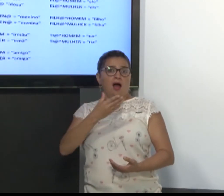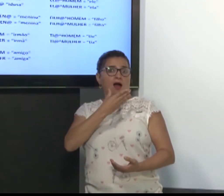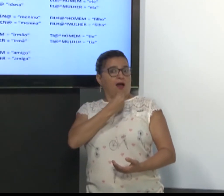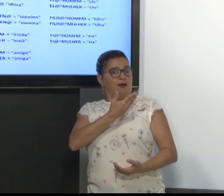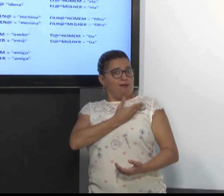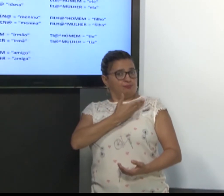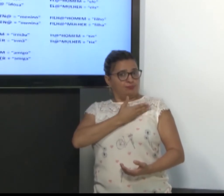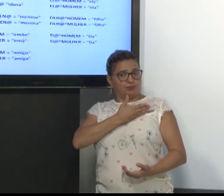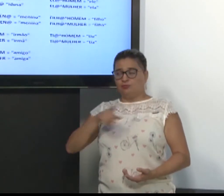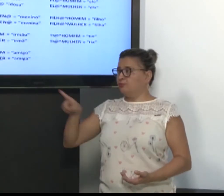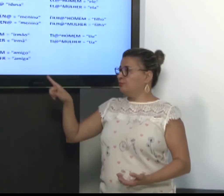e amiga.